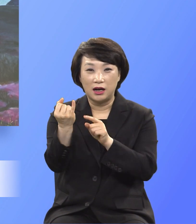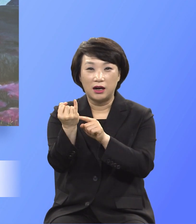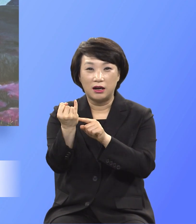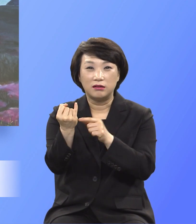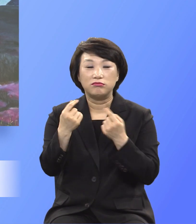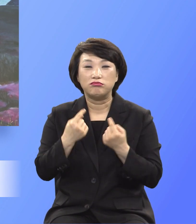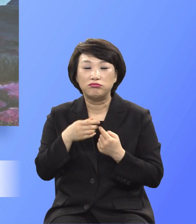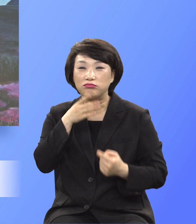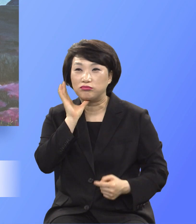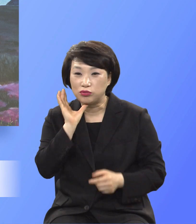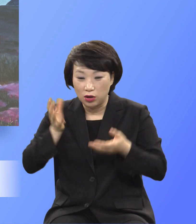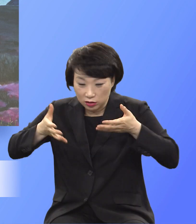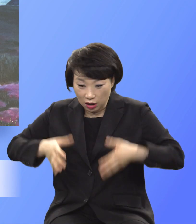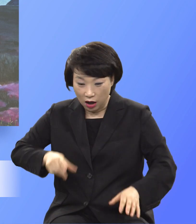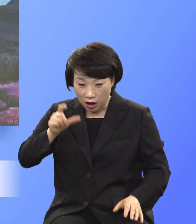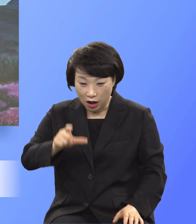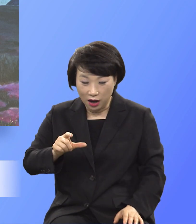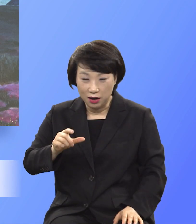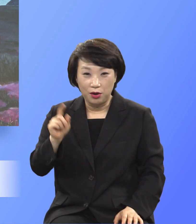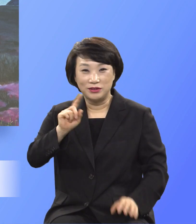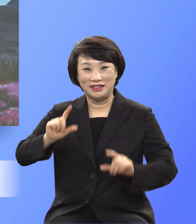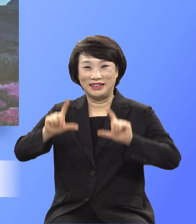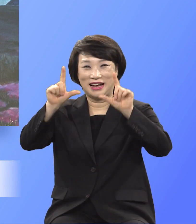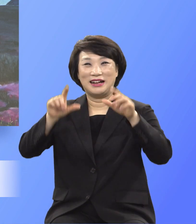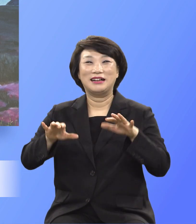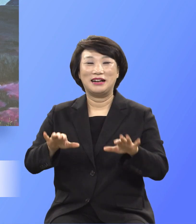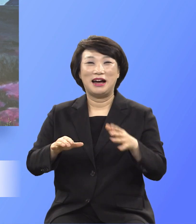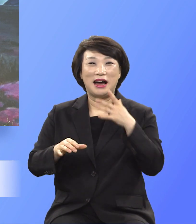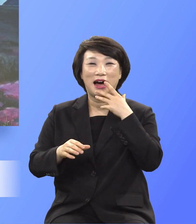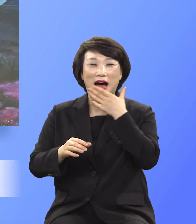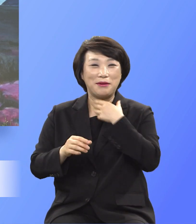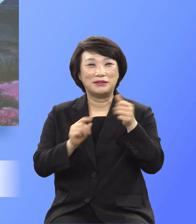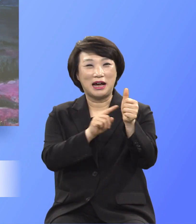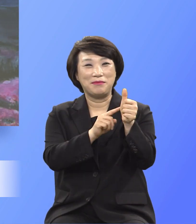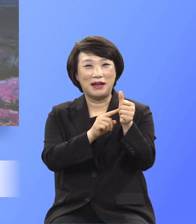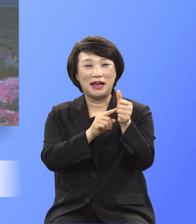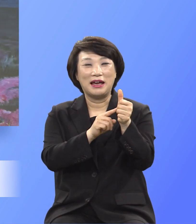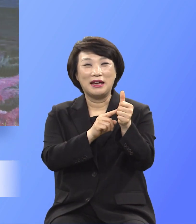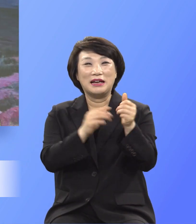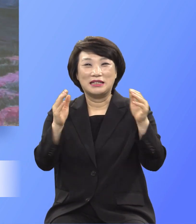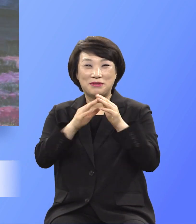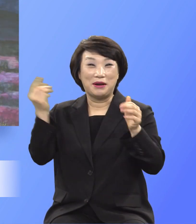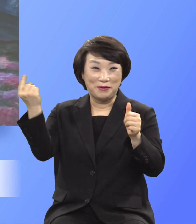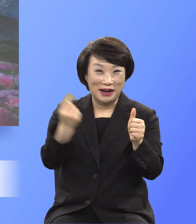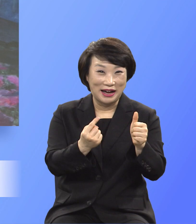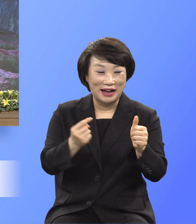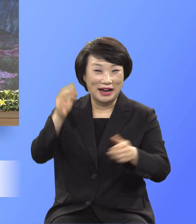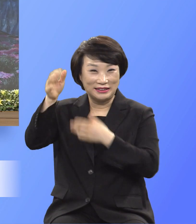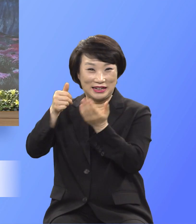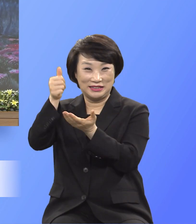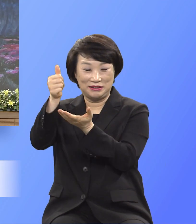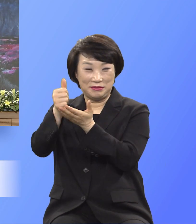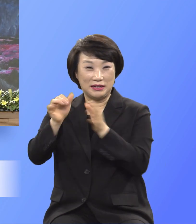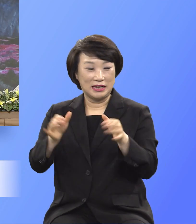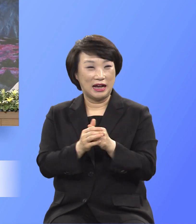하나님께서 어느 날 아브라함의 신 장막에 나타나셨습니다. 아브라함아